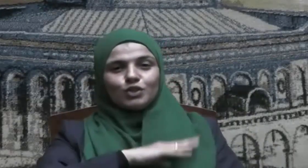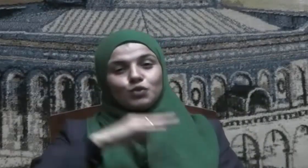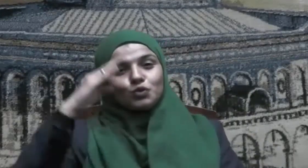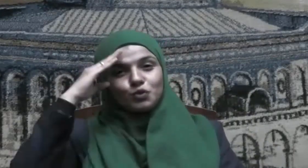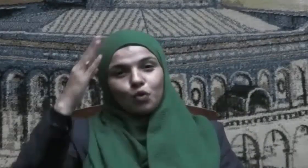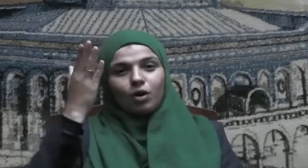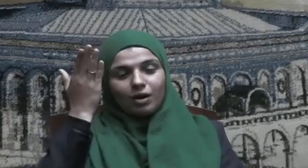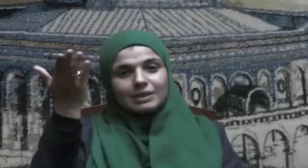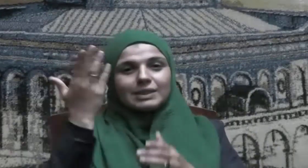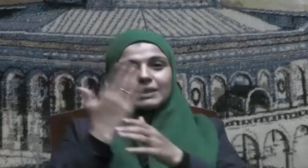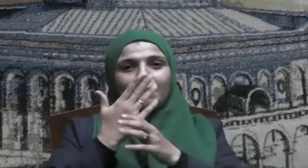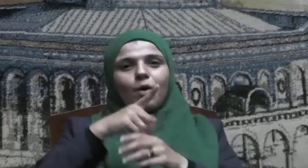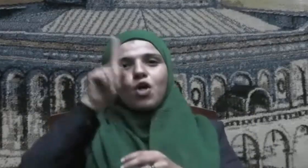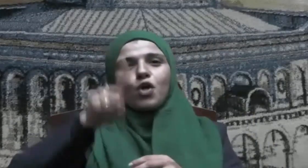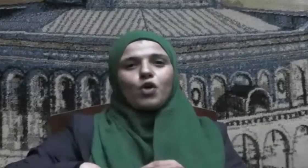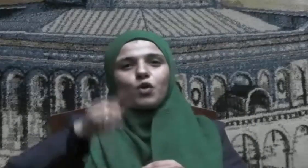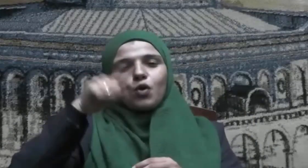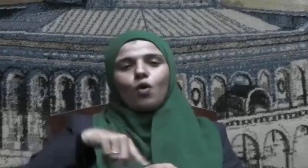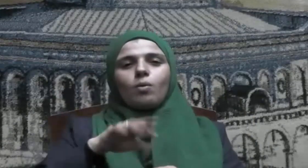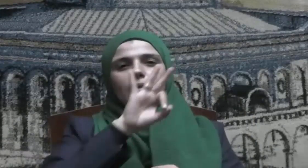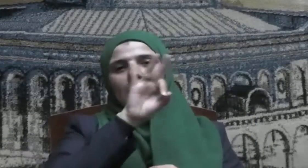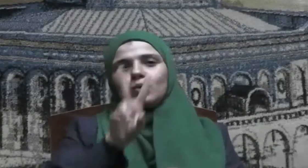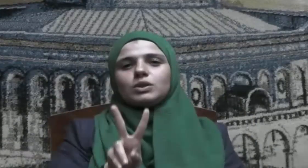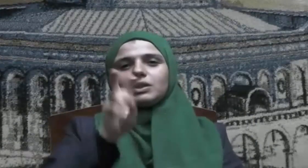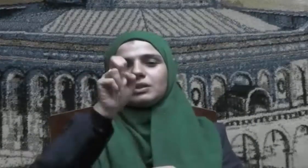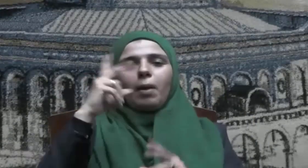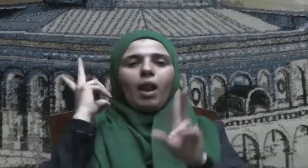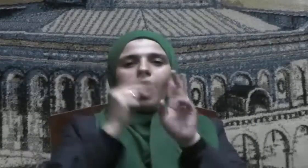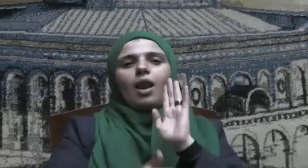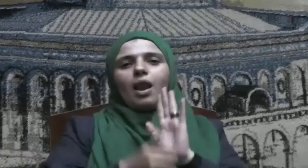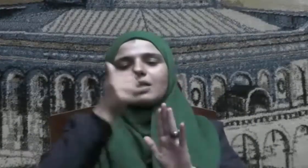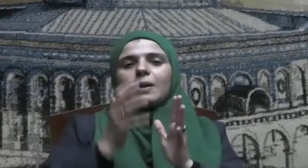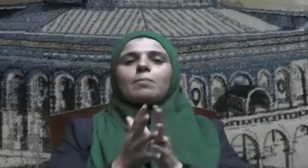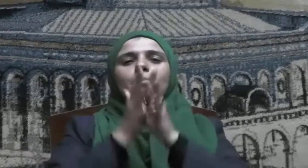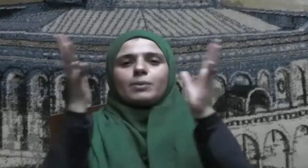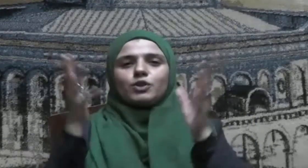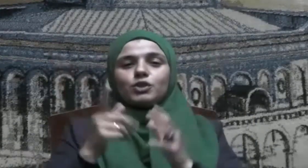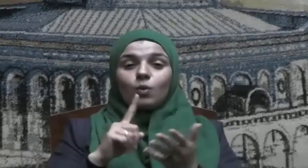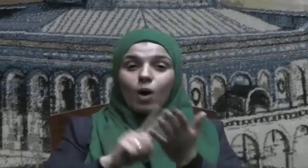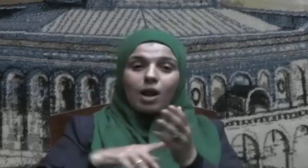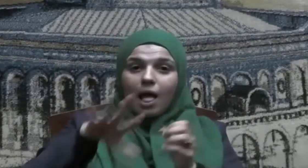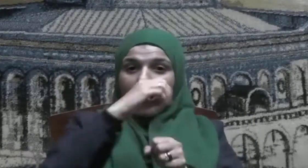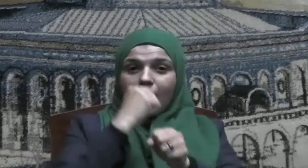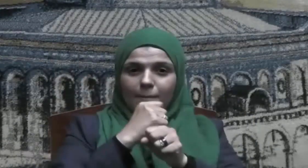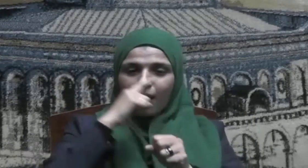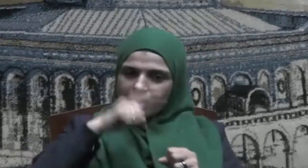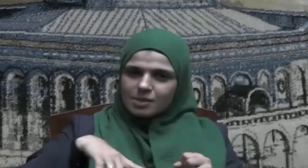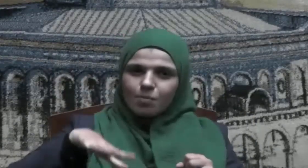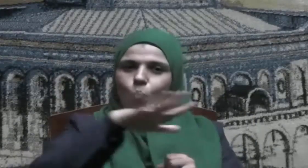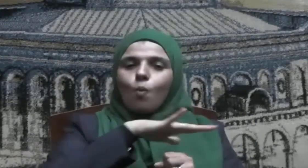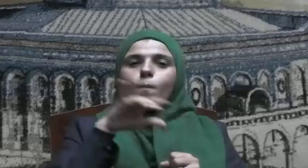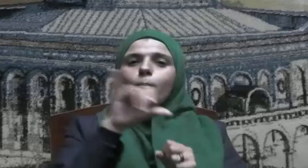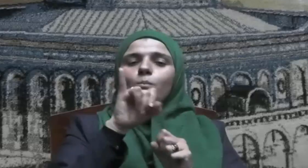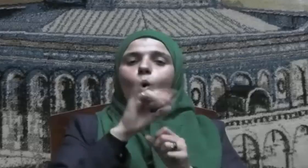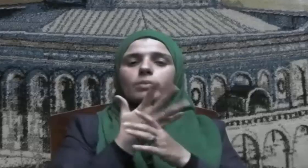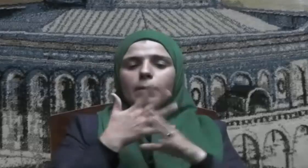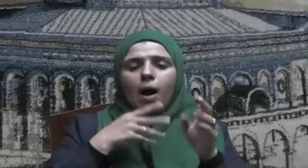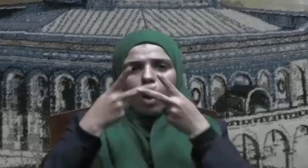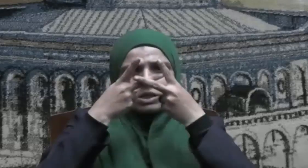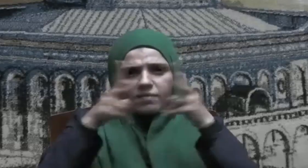في يوم نصرها المجيد وإن علينا دوراً آخر وهو الانطلاق والعبور